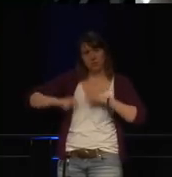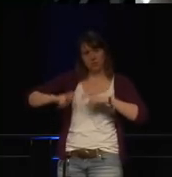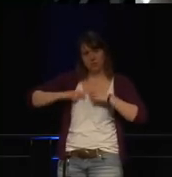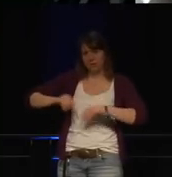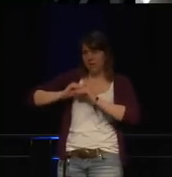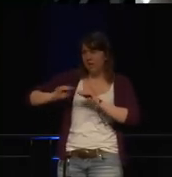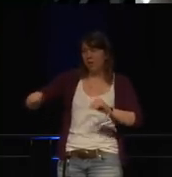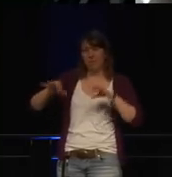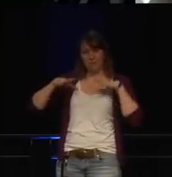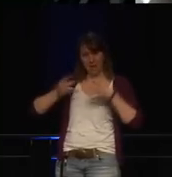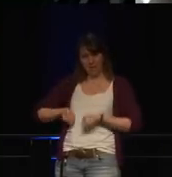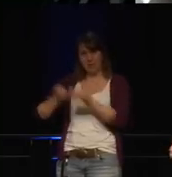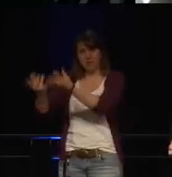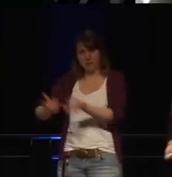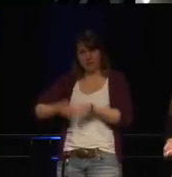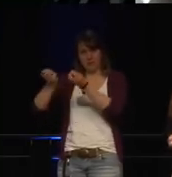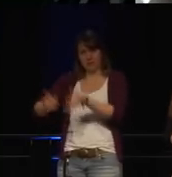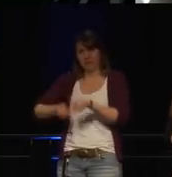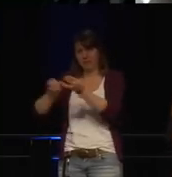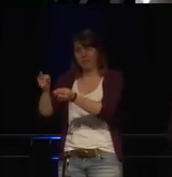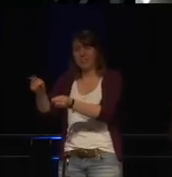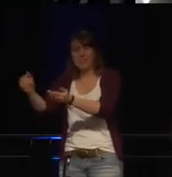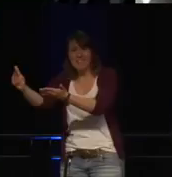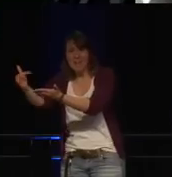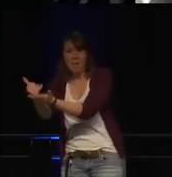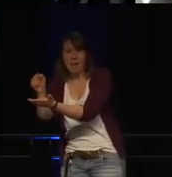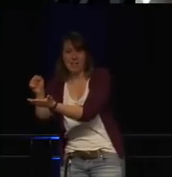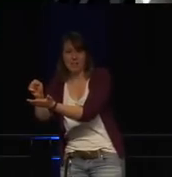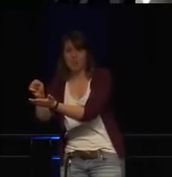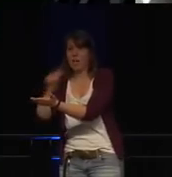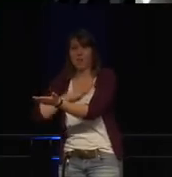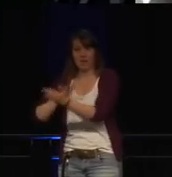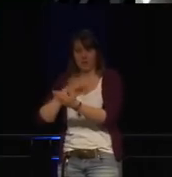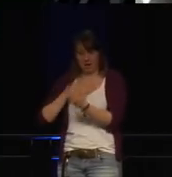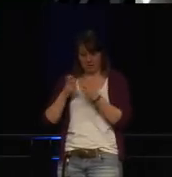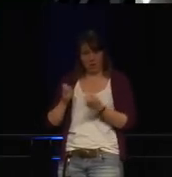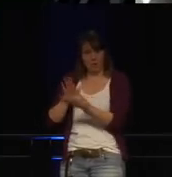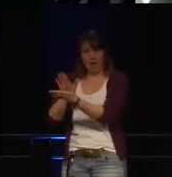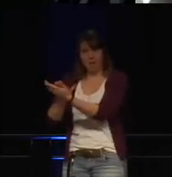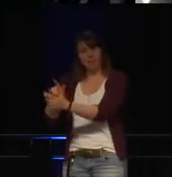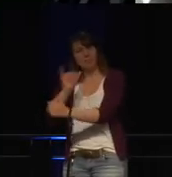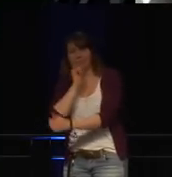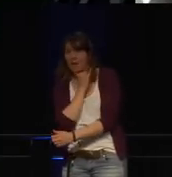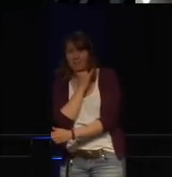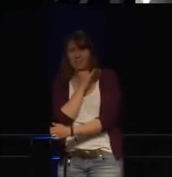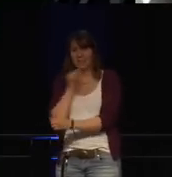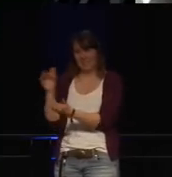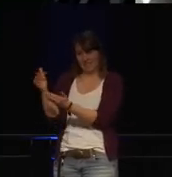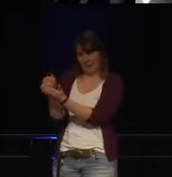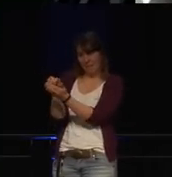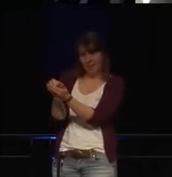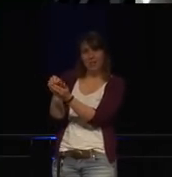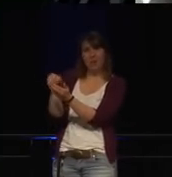Informationen über dich. Diese Informationen bleiben nicht in deinem eigenen Zuhause, sondern sie gehen auf die